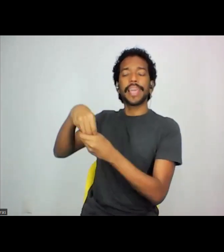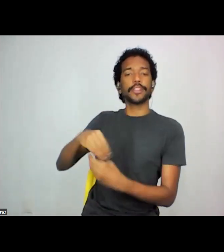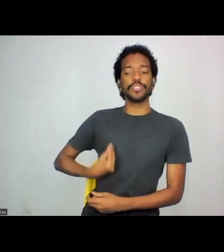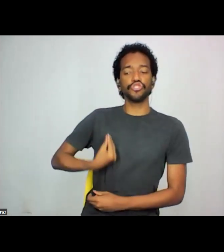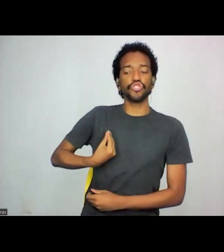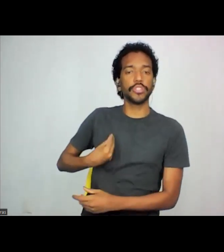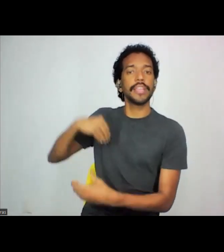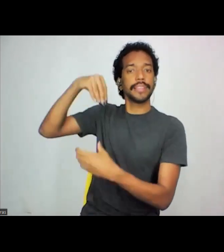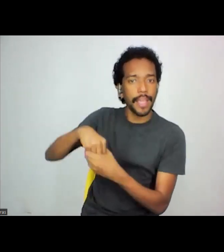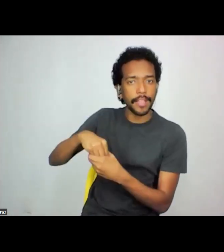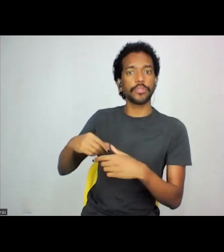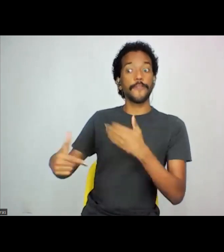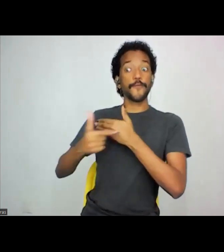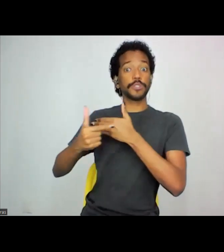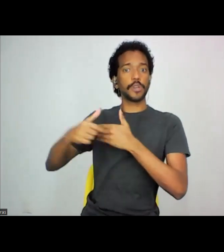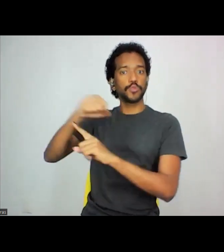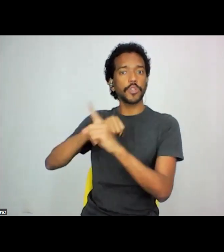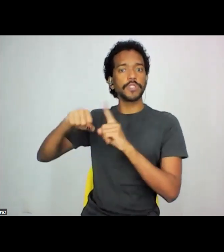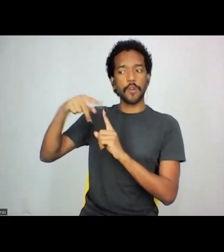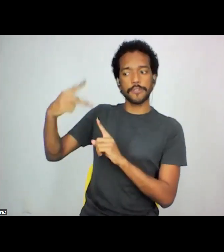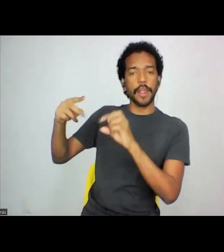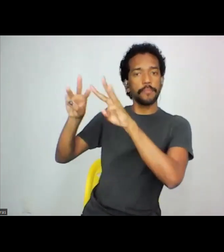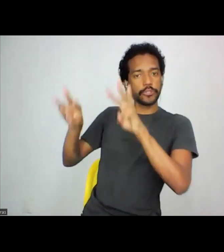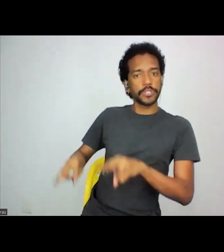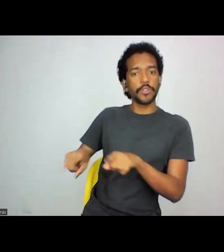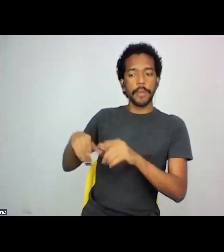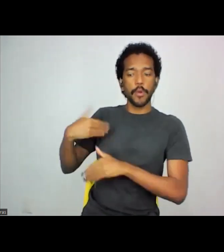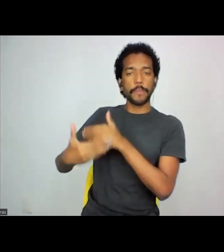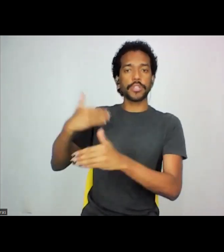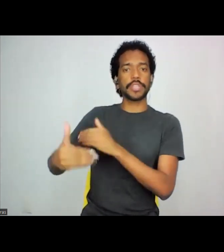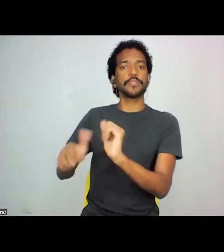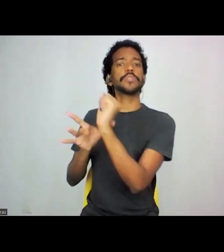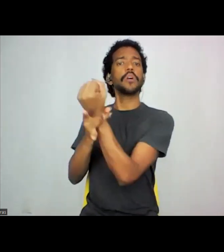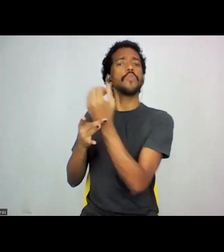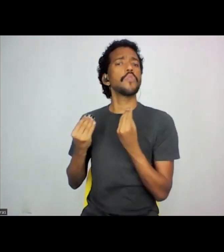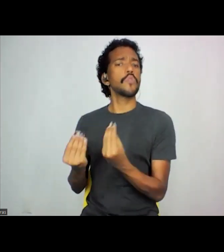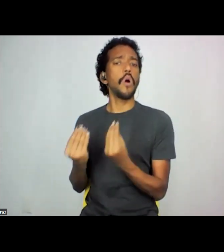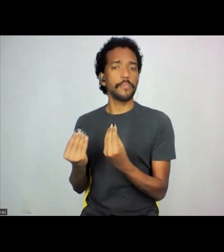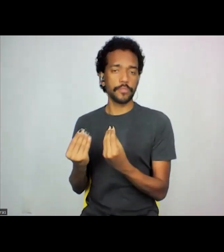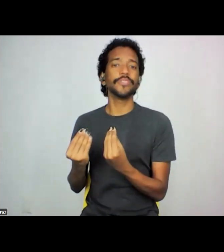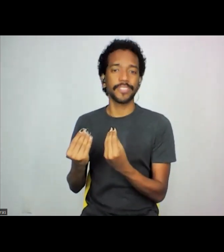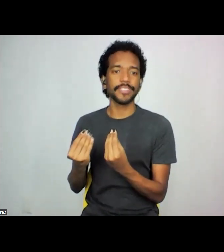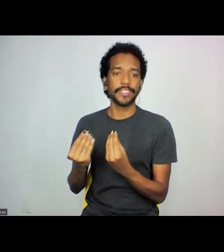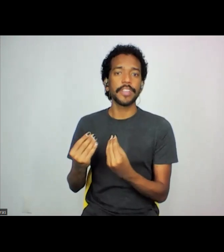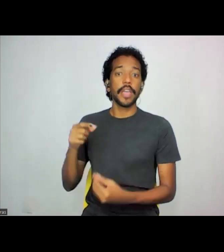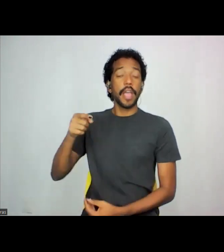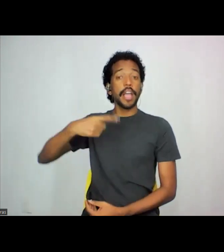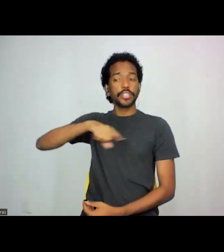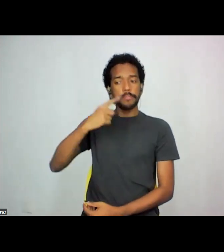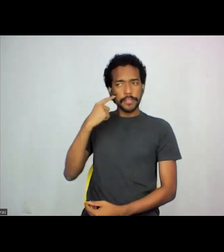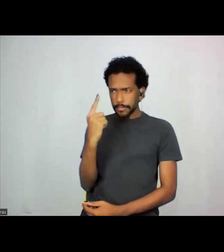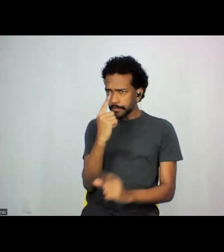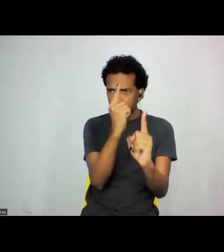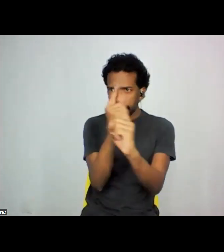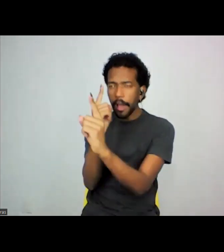as suas funções sociais e os seus processos de salvaguarda, identificando de que modos